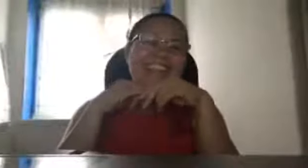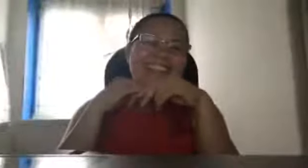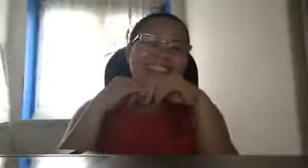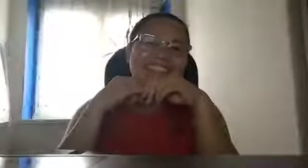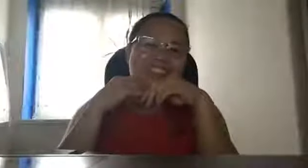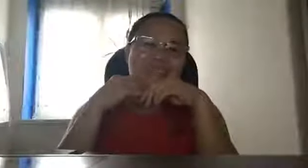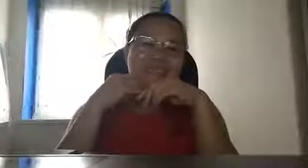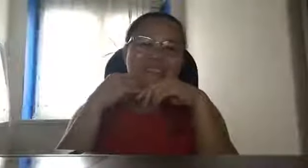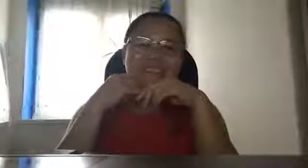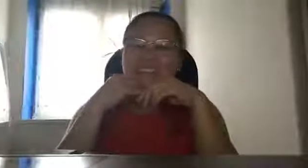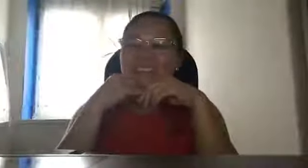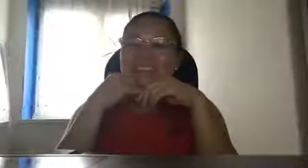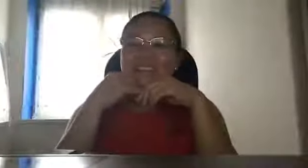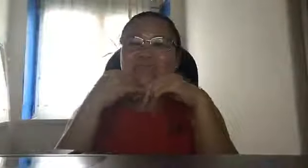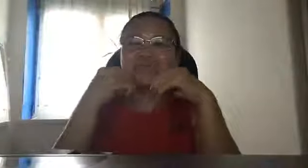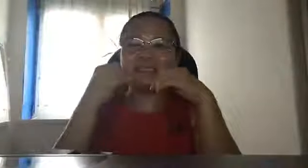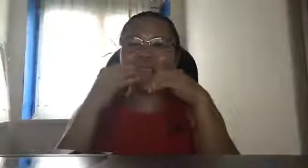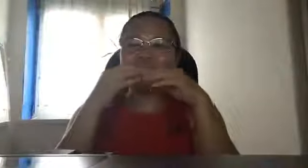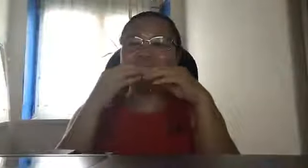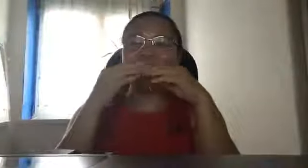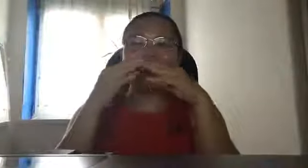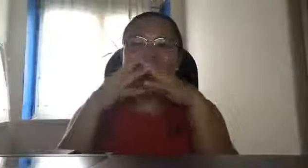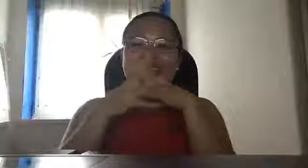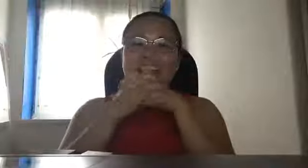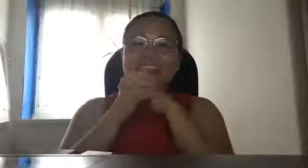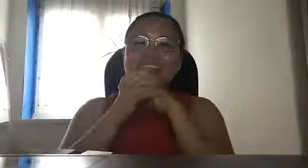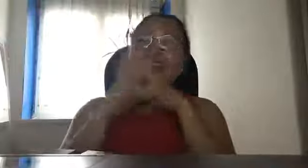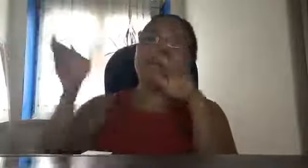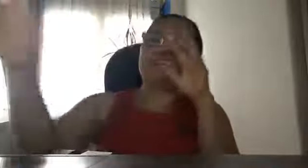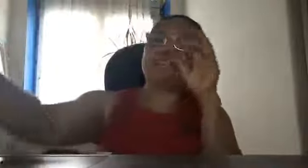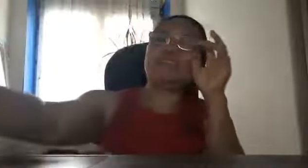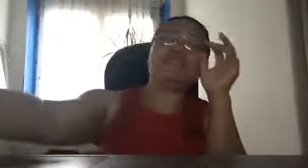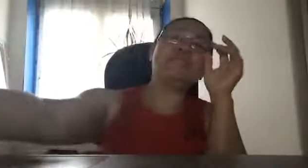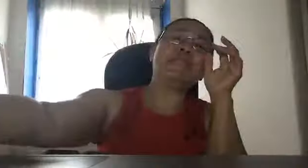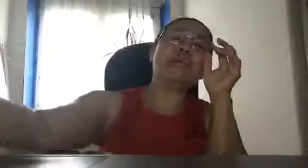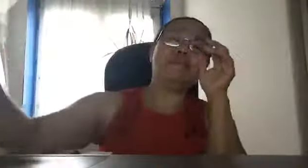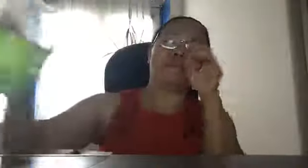at si Ramos supposed to be yan na lang talaga ang inyong matanong